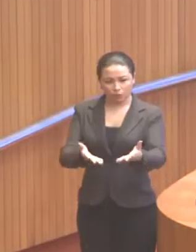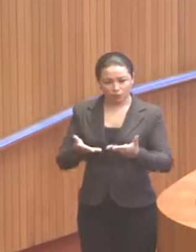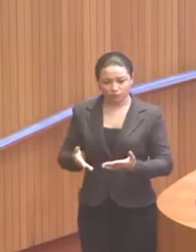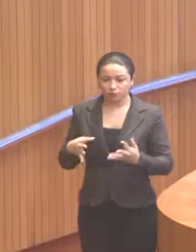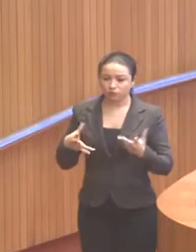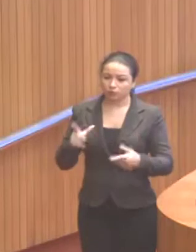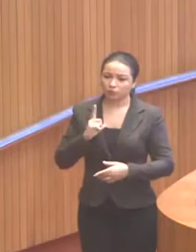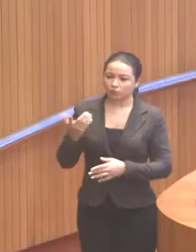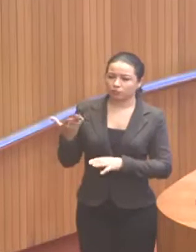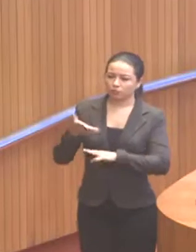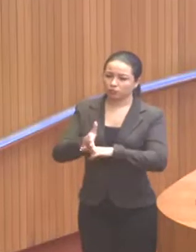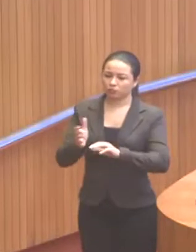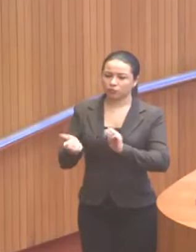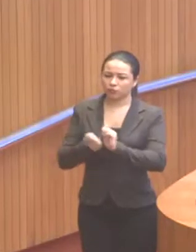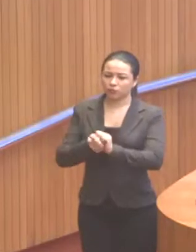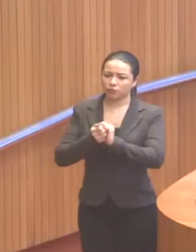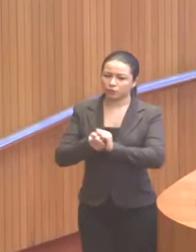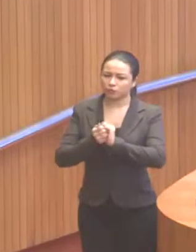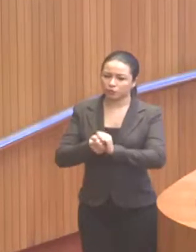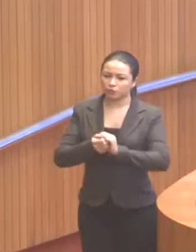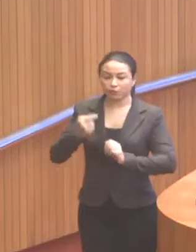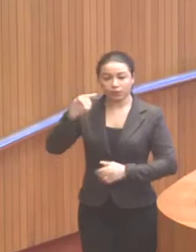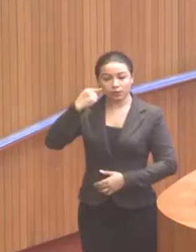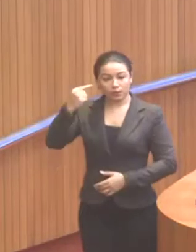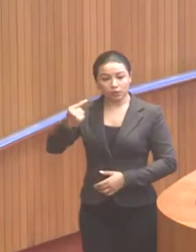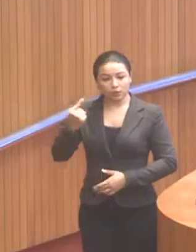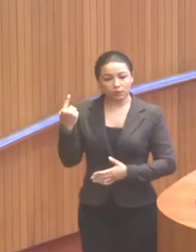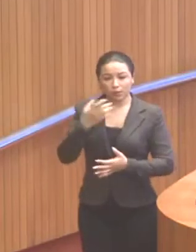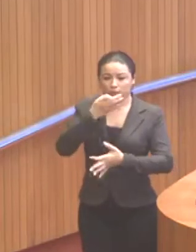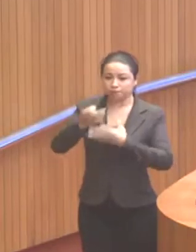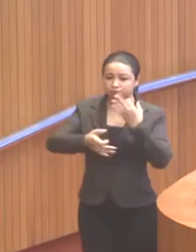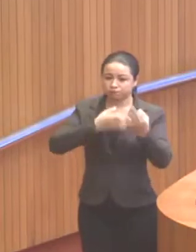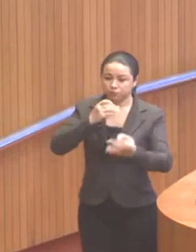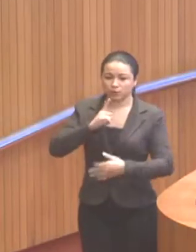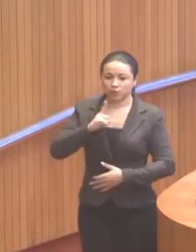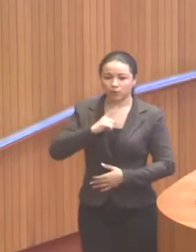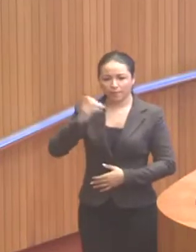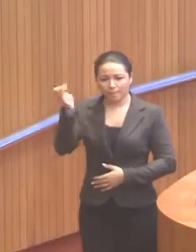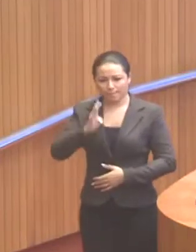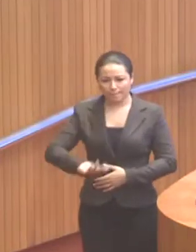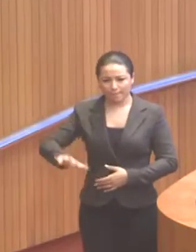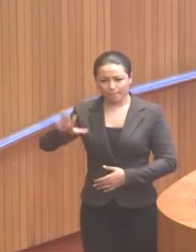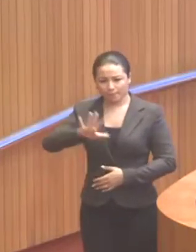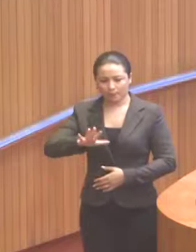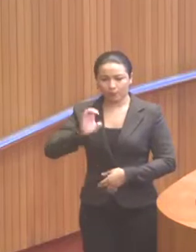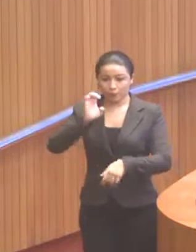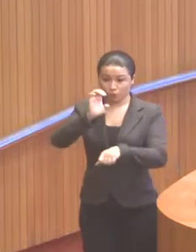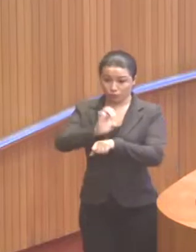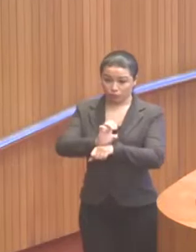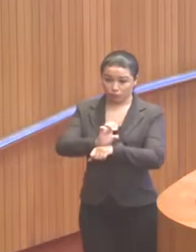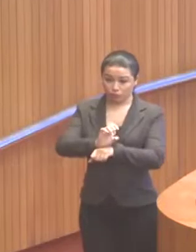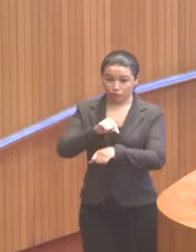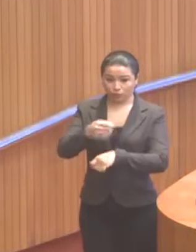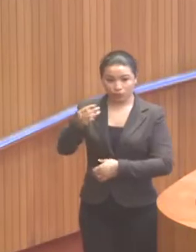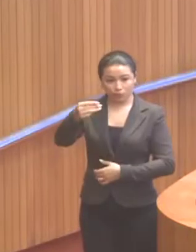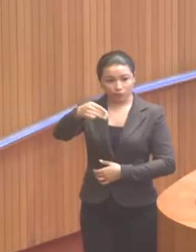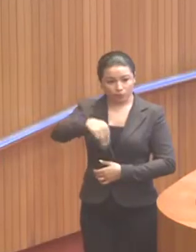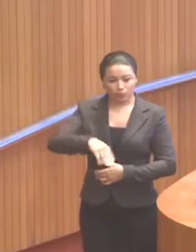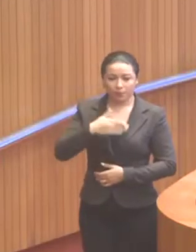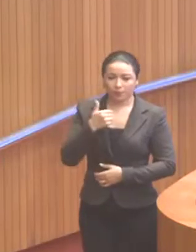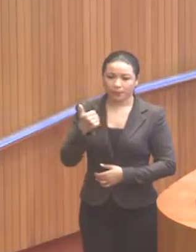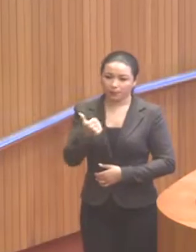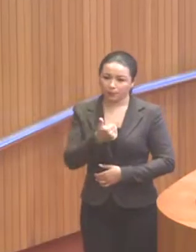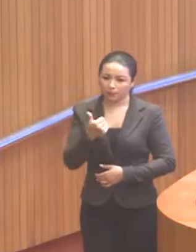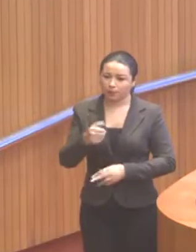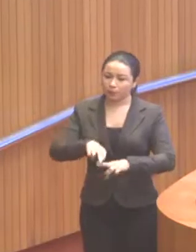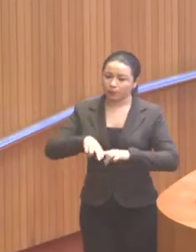a todos que possam estar contribuindo com ideias e com propostas para termos um Brasil e um Estado do Maranhão melhor.